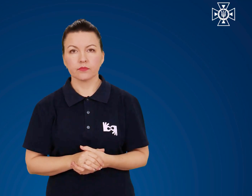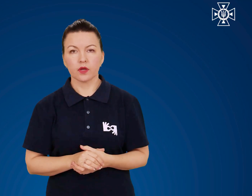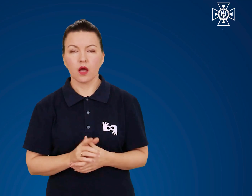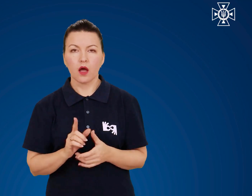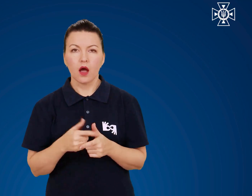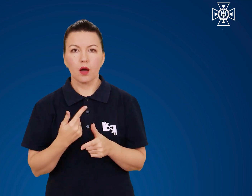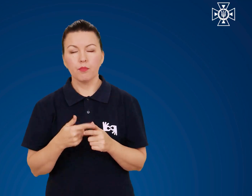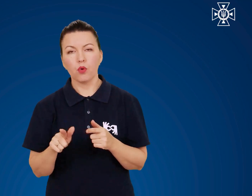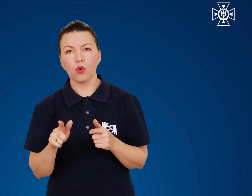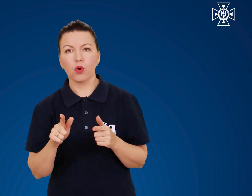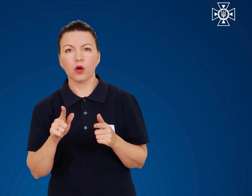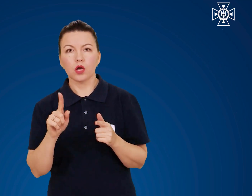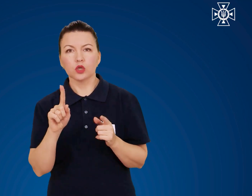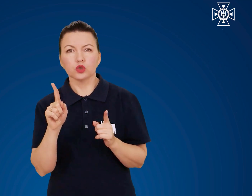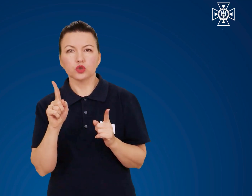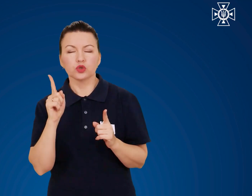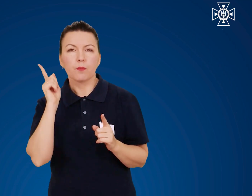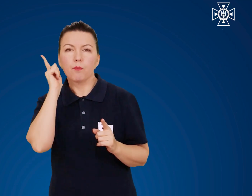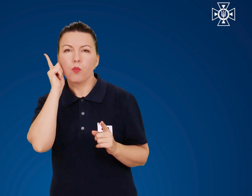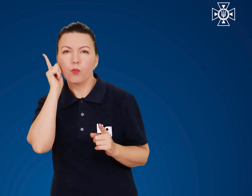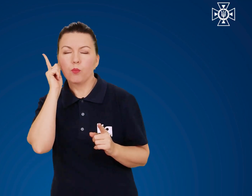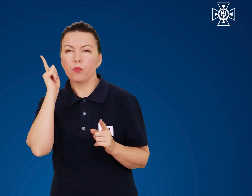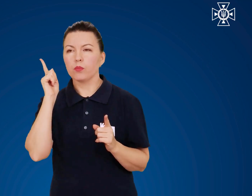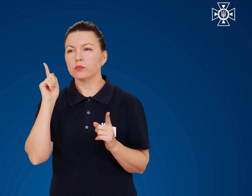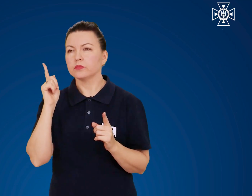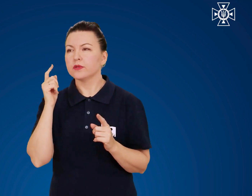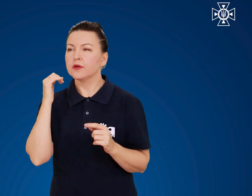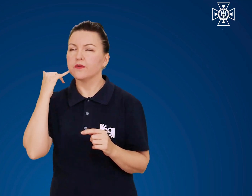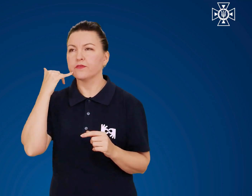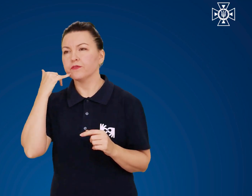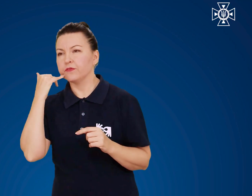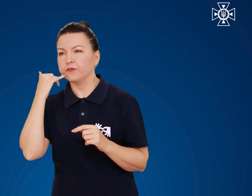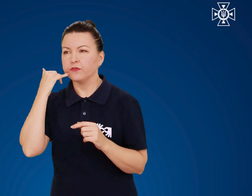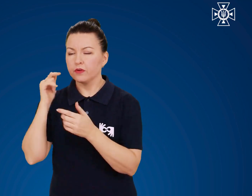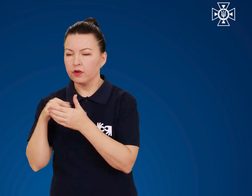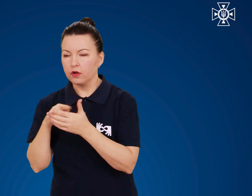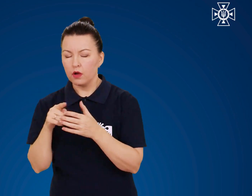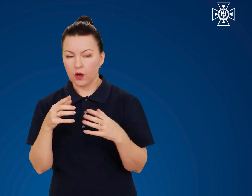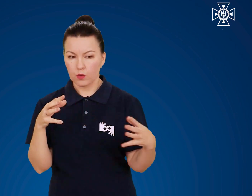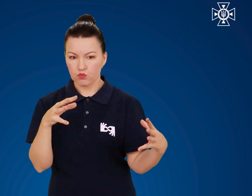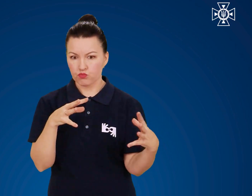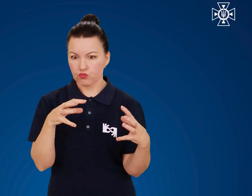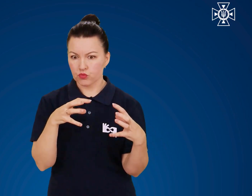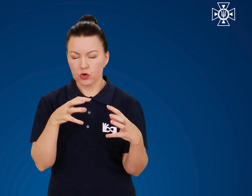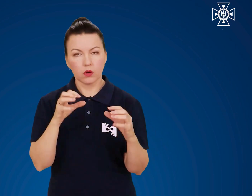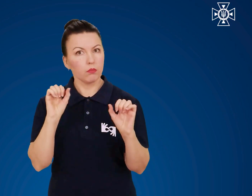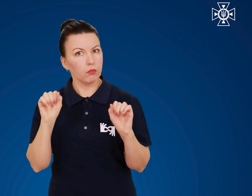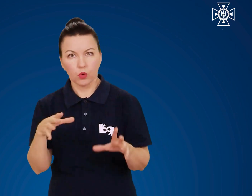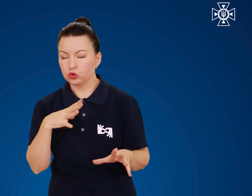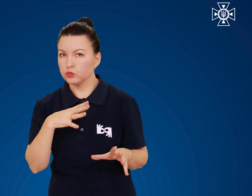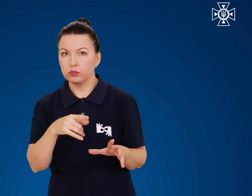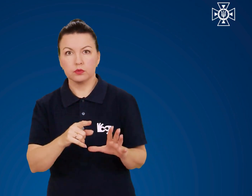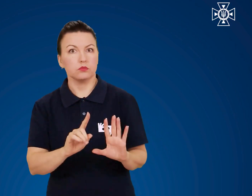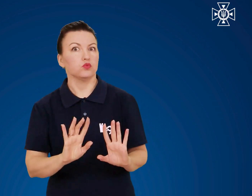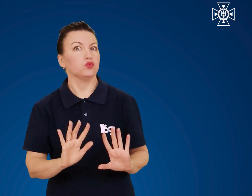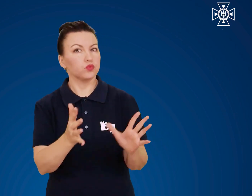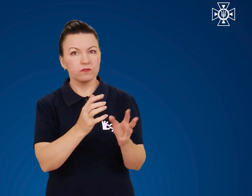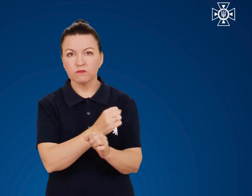Користуватися засобами радіозв'язку, мобільними телефонами. Вони можуть провокувати